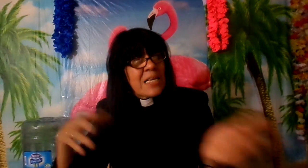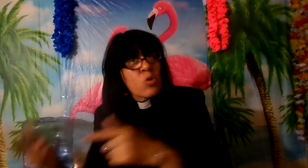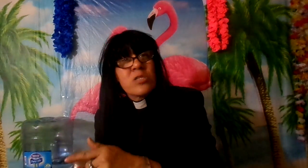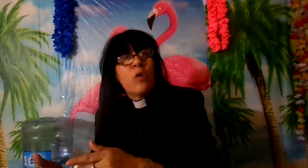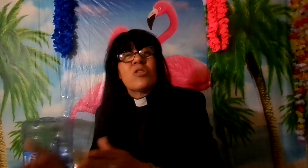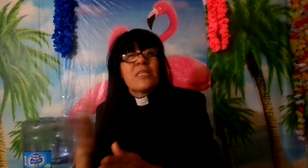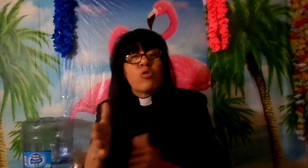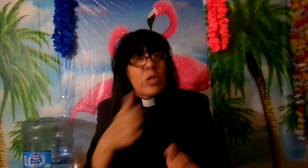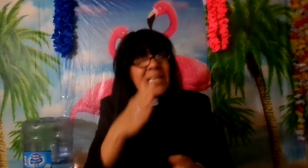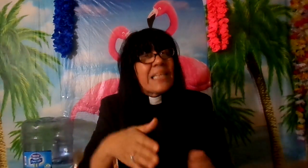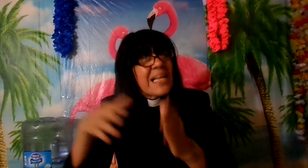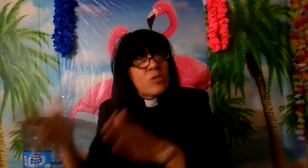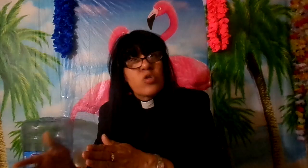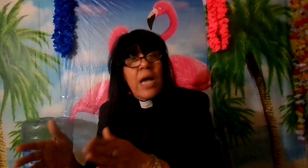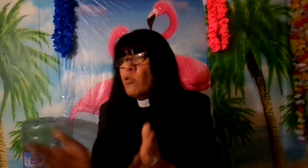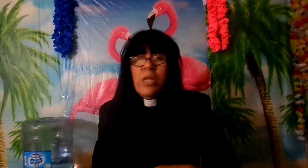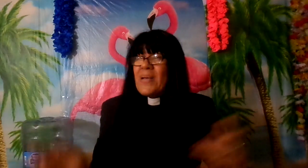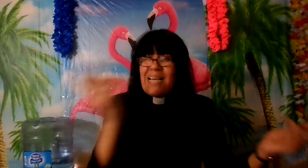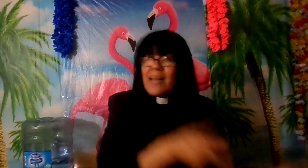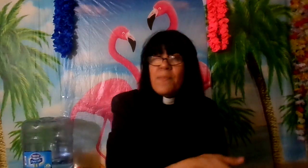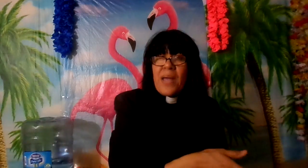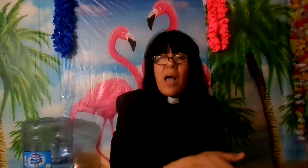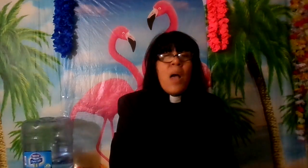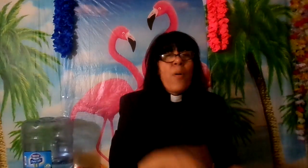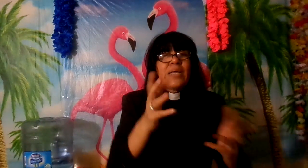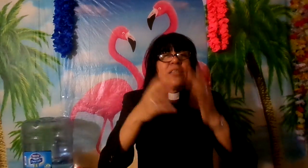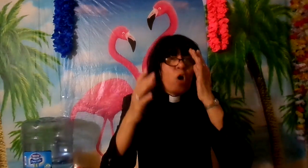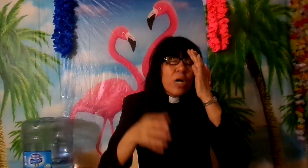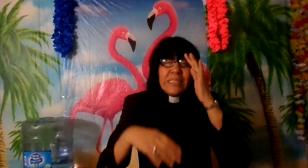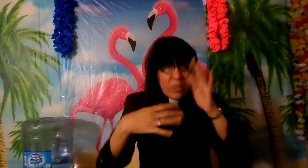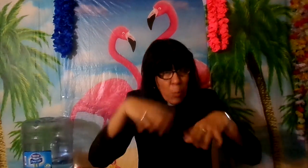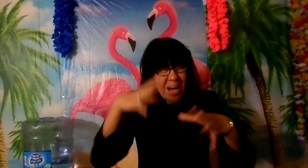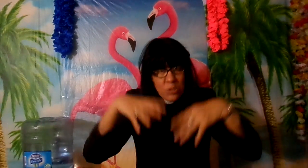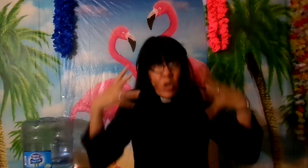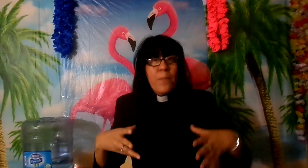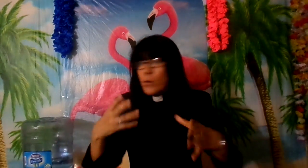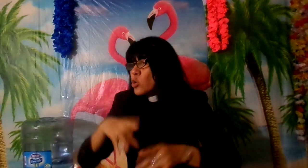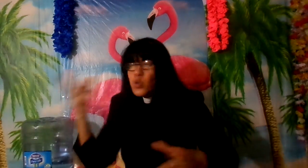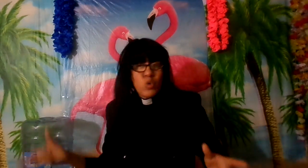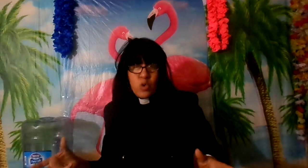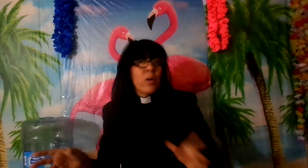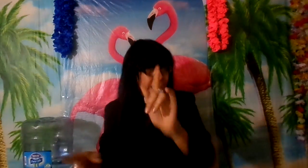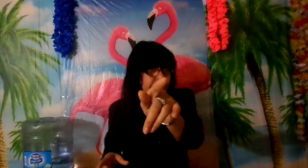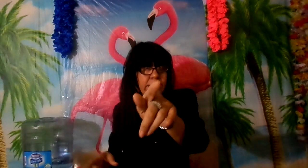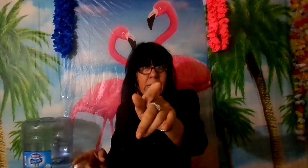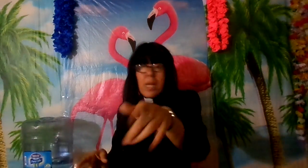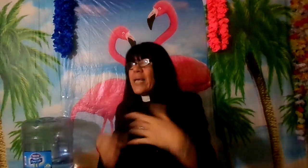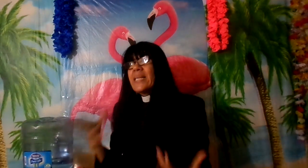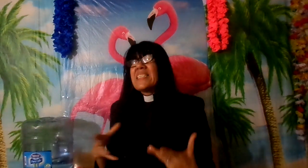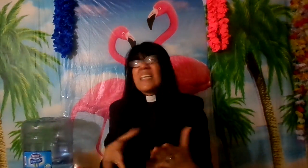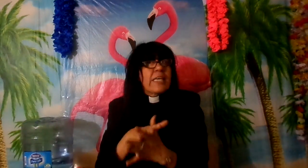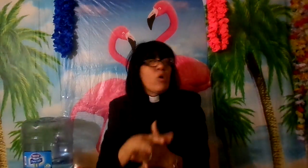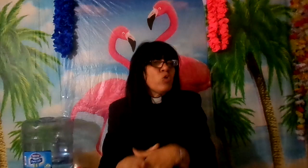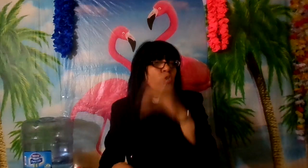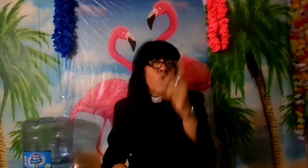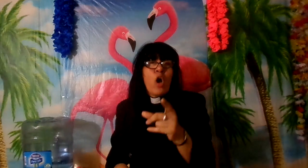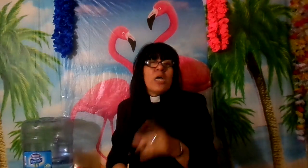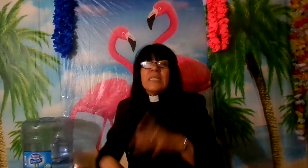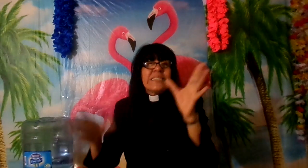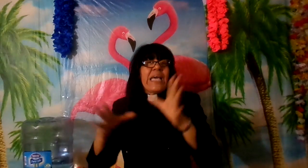sucia entonces tú quédate en la sucia y no te pase a la limpia porque Dios tiene un vaso limpio no sucio ¿entiendes? quiere decir que Dios nos dio de